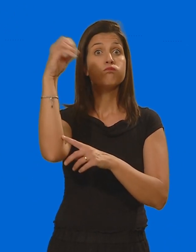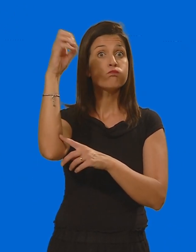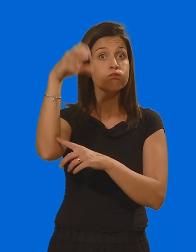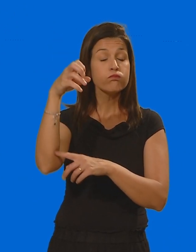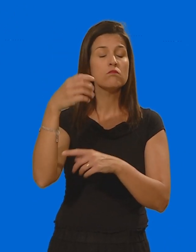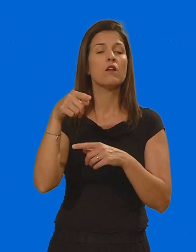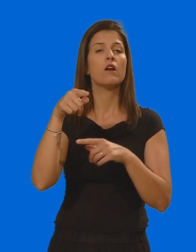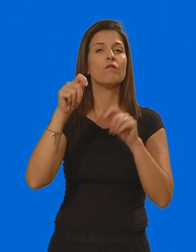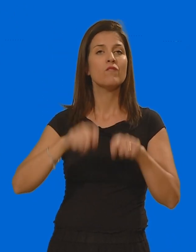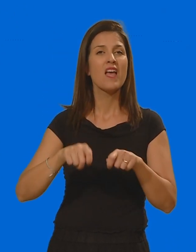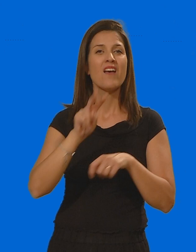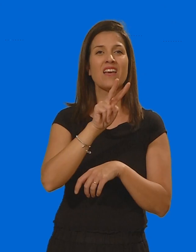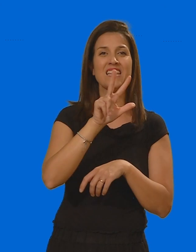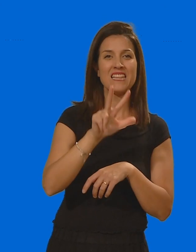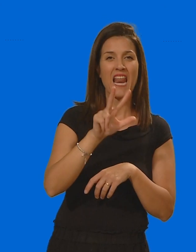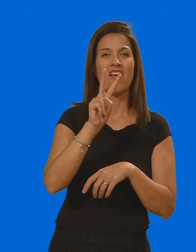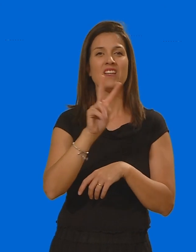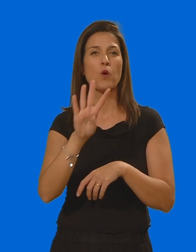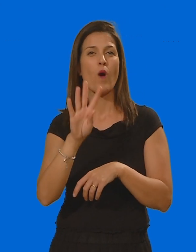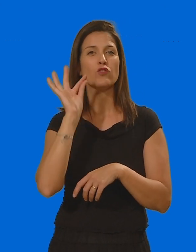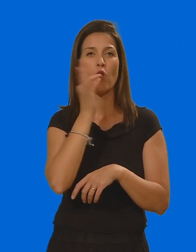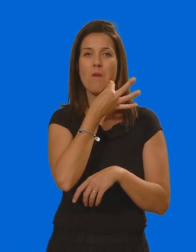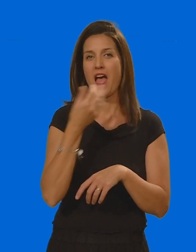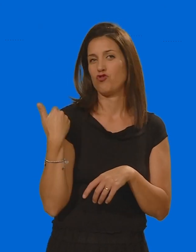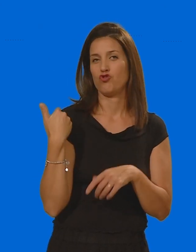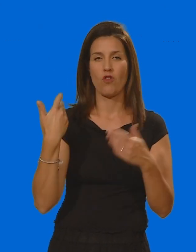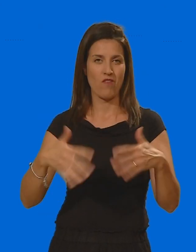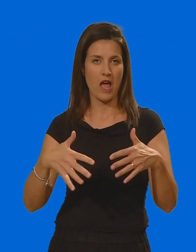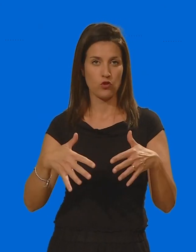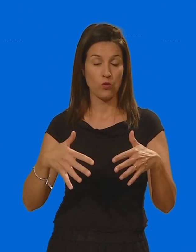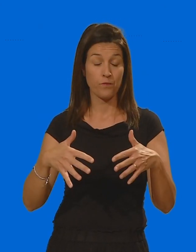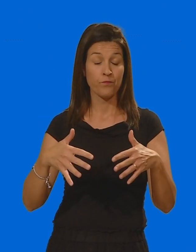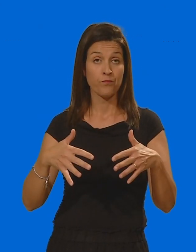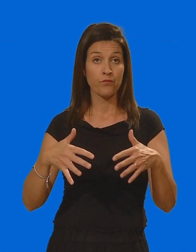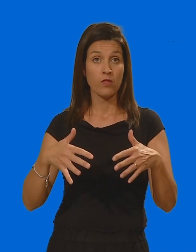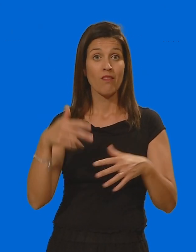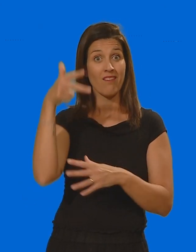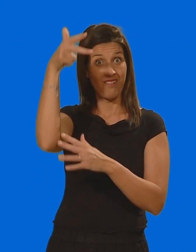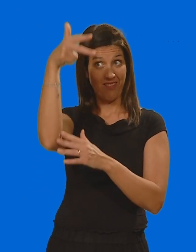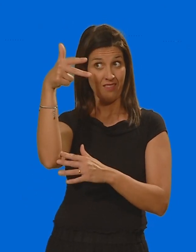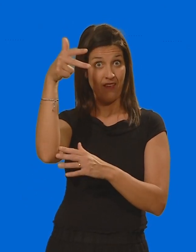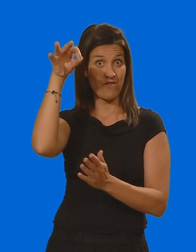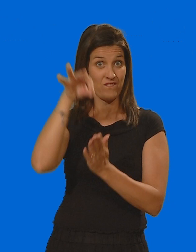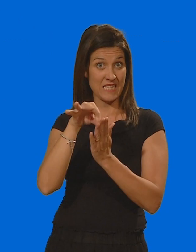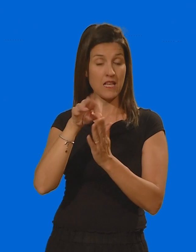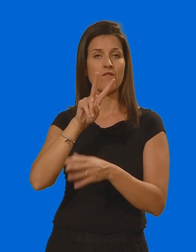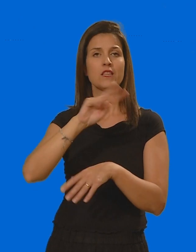notte tra il 23 e il 24 maggio Si tratta di postazioni fisse operanti 24 ore su